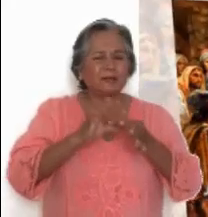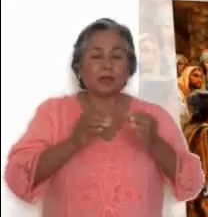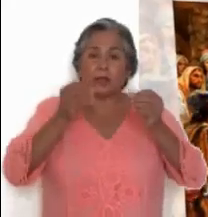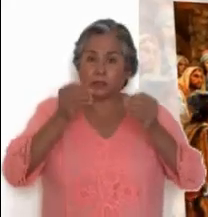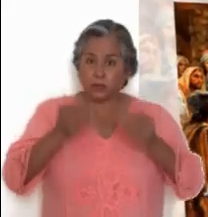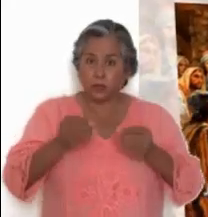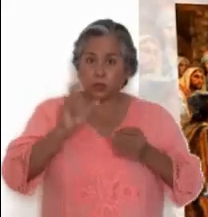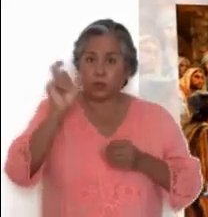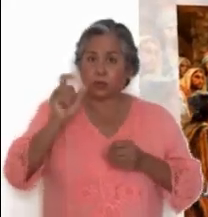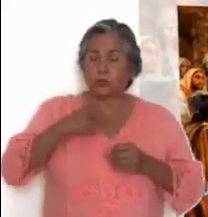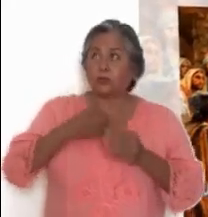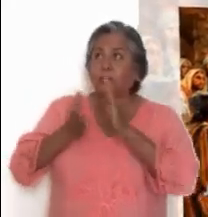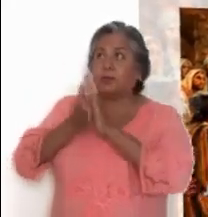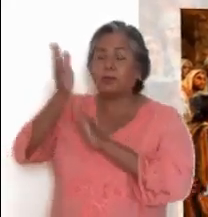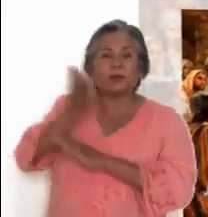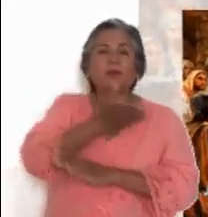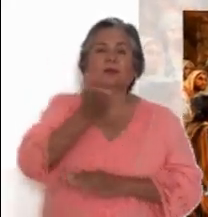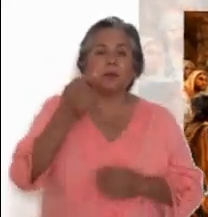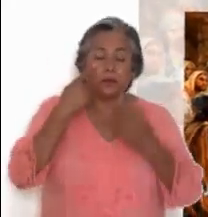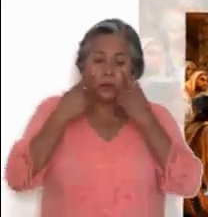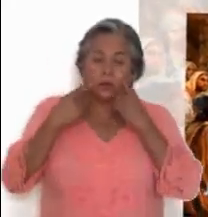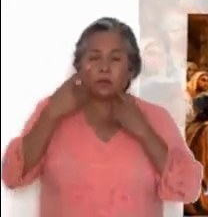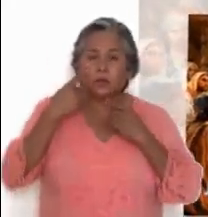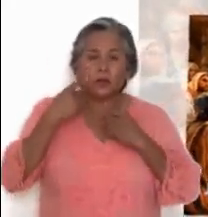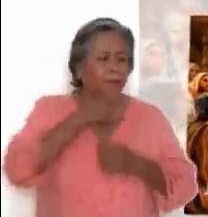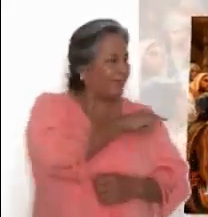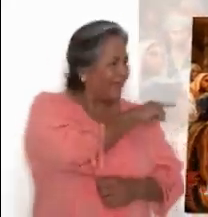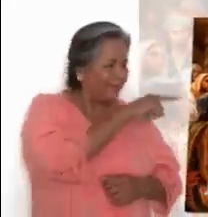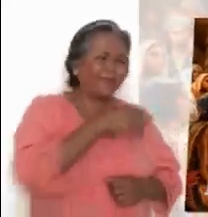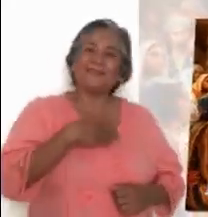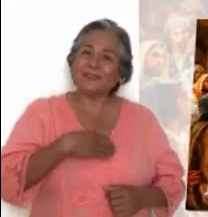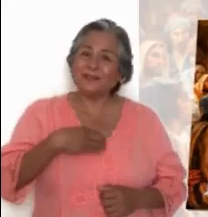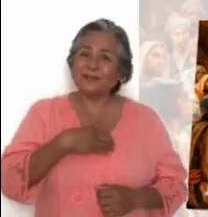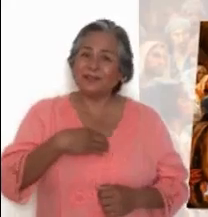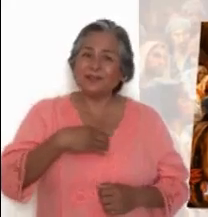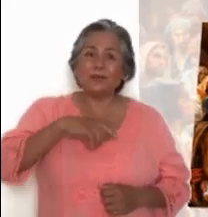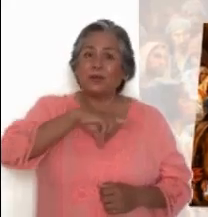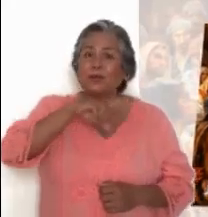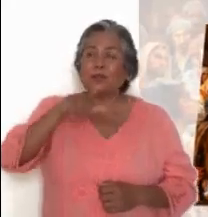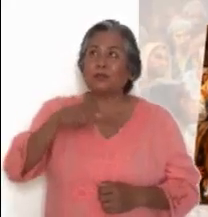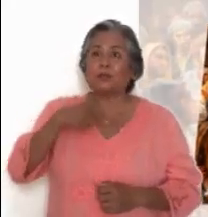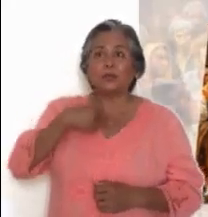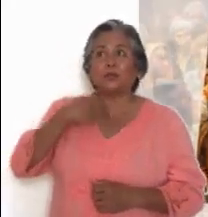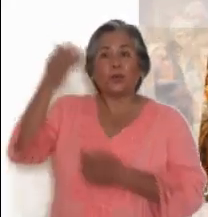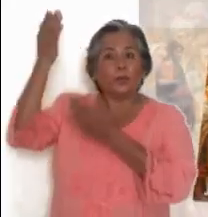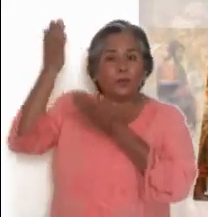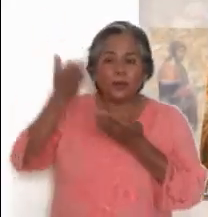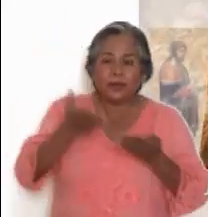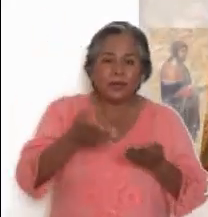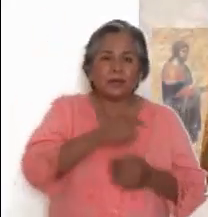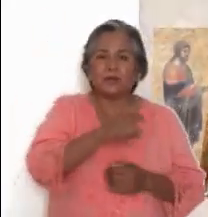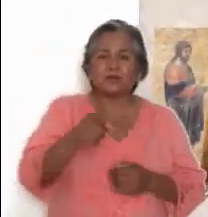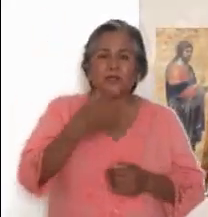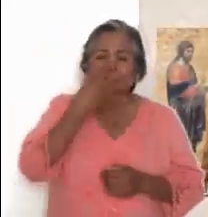llorarán y se entristecerán, mientras el mundo se alegrará. Ustedes estarán tristes,